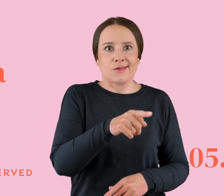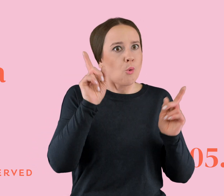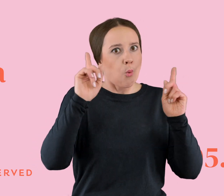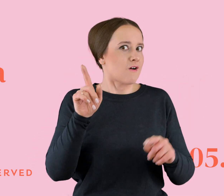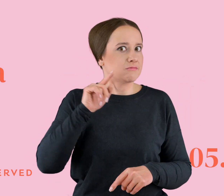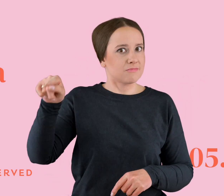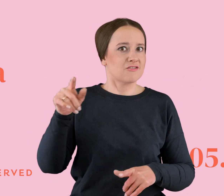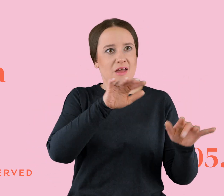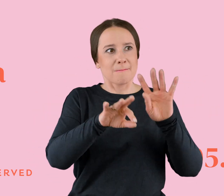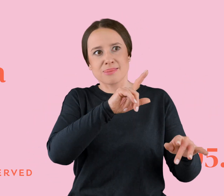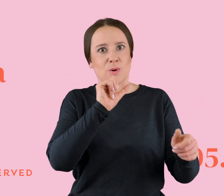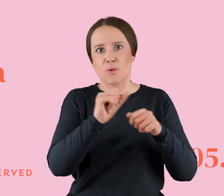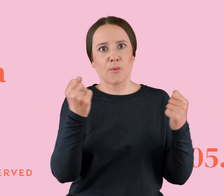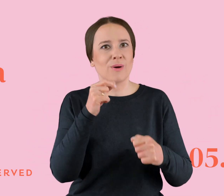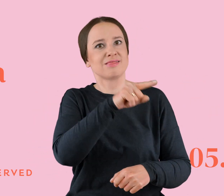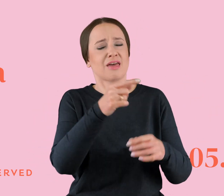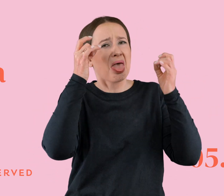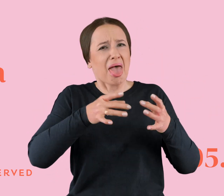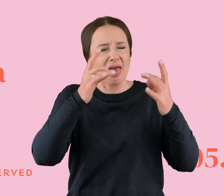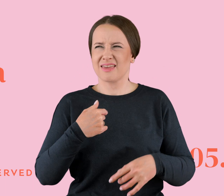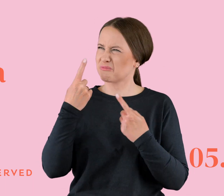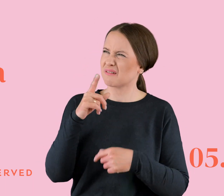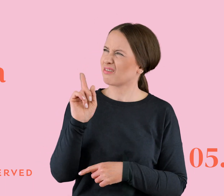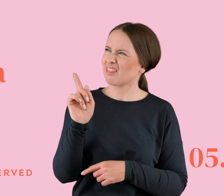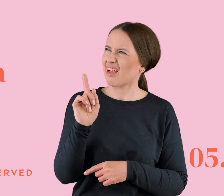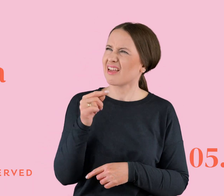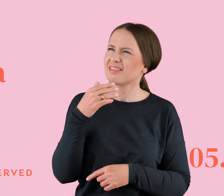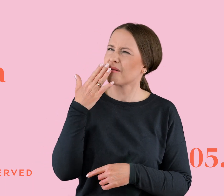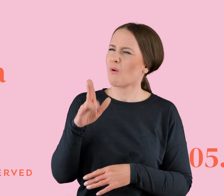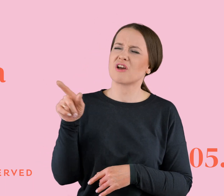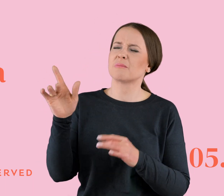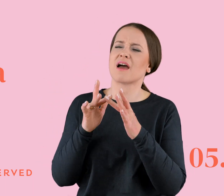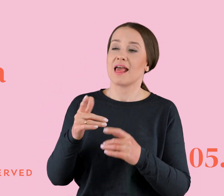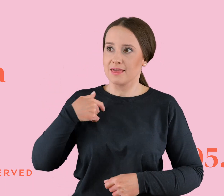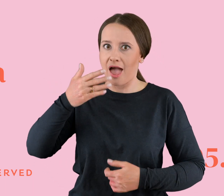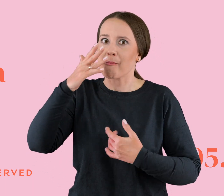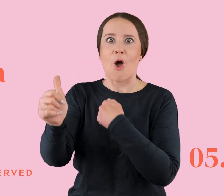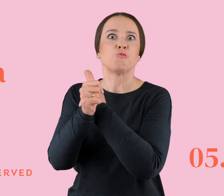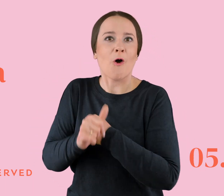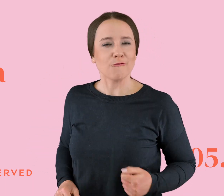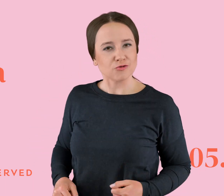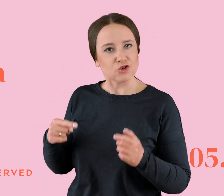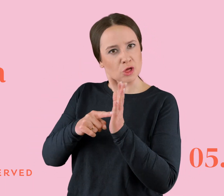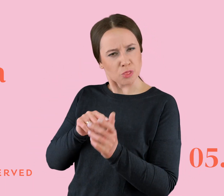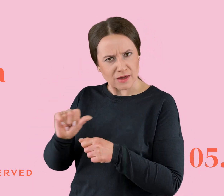to ja myślałam, nie, ja im nie pokażę, że oni mają rację. Ja im udowodnię, że to jest prawdziwa miłość i że to oni się mylą. I że